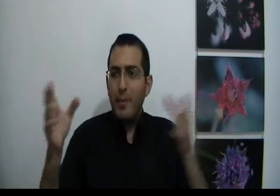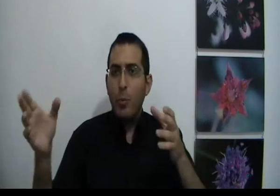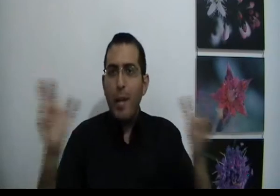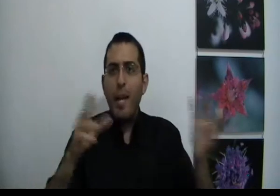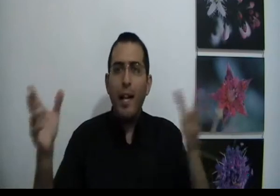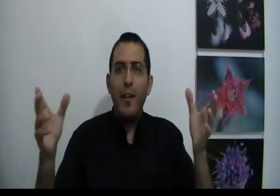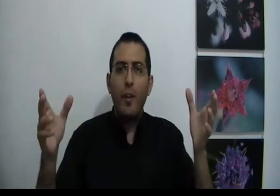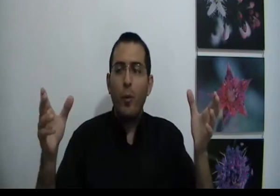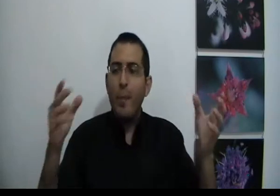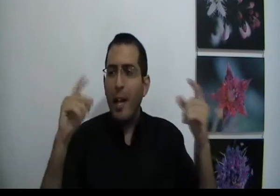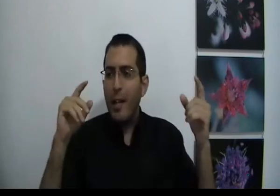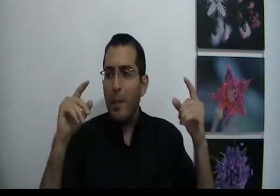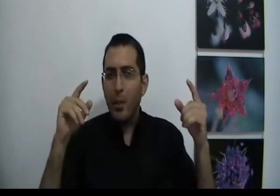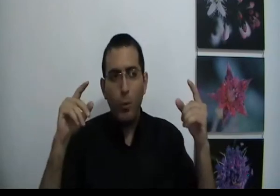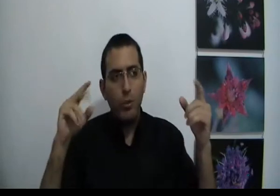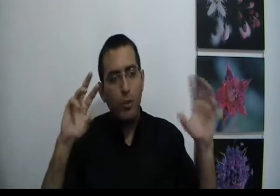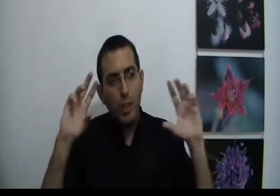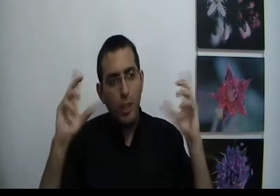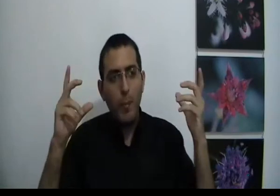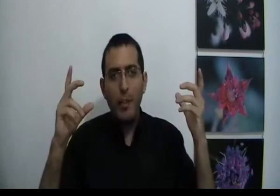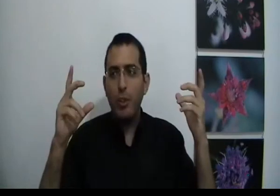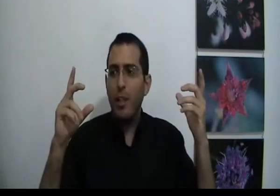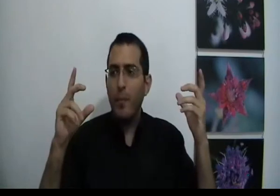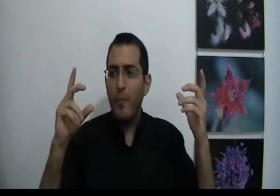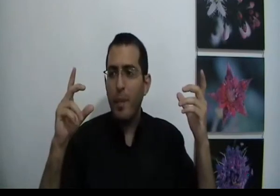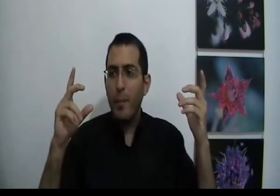אולי בכלל להיפך אולי בכלל אני בטעות שהשתבשתי 79